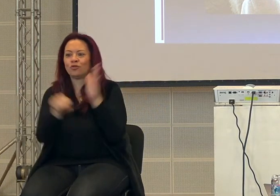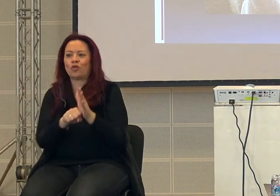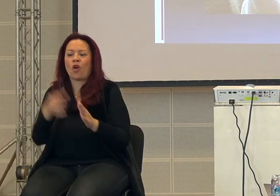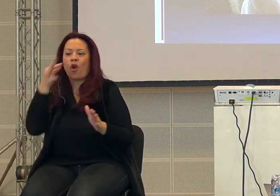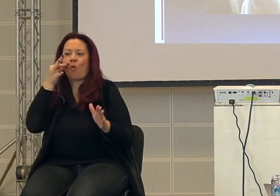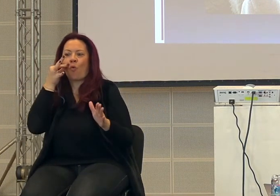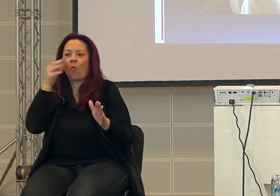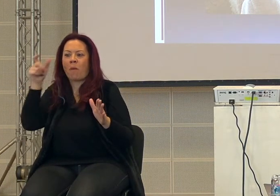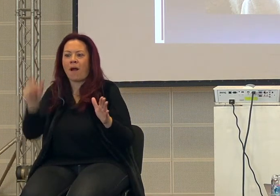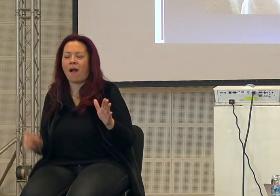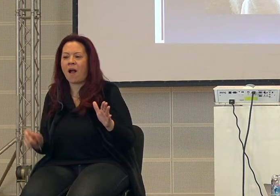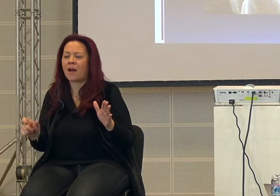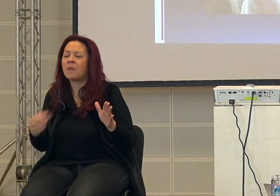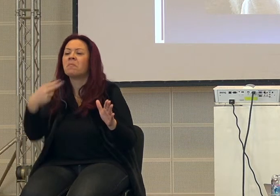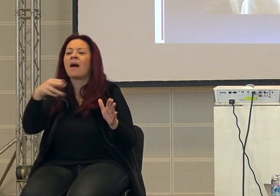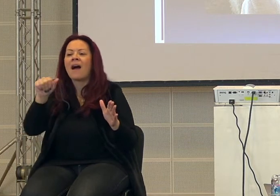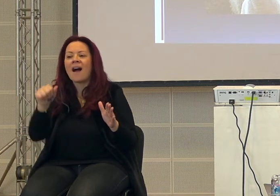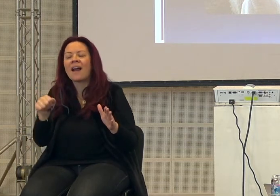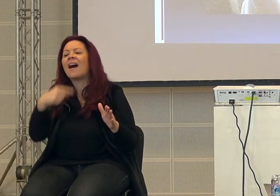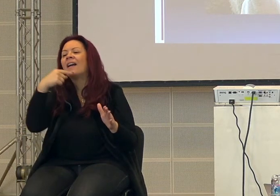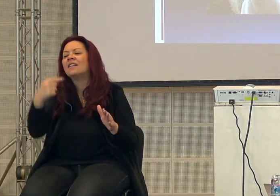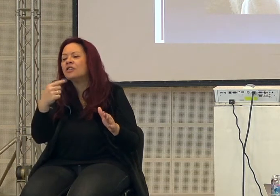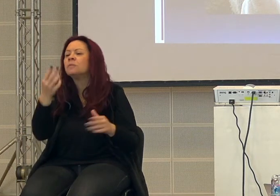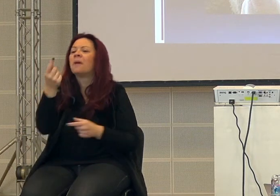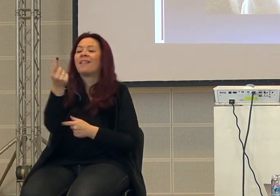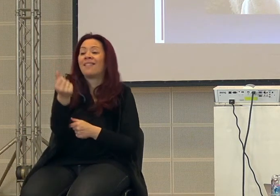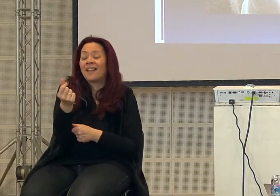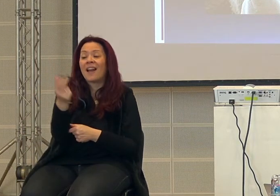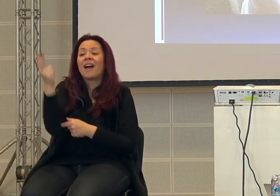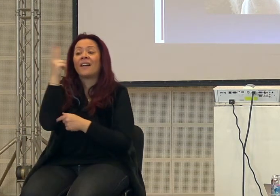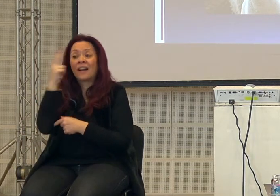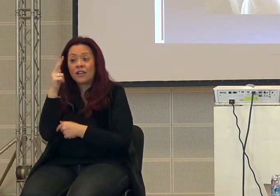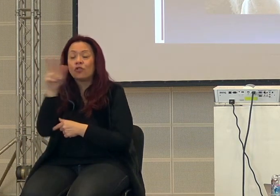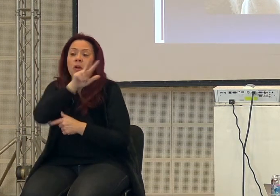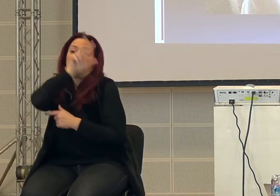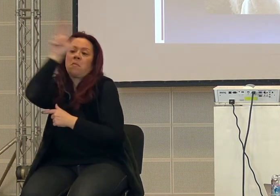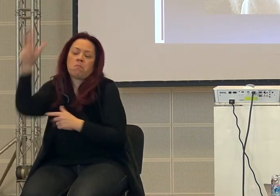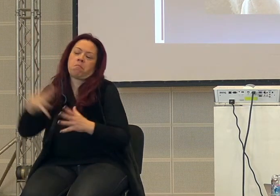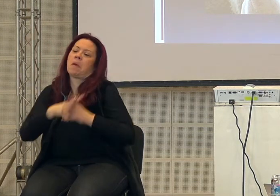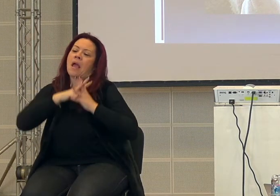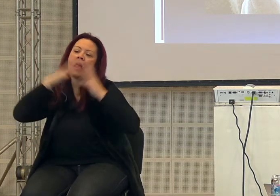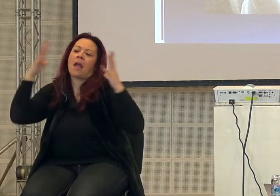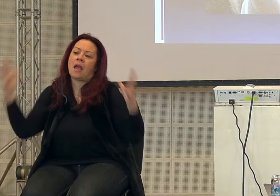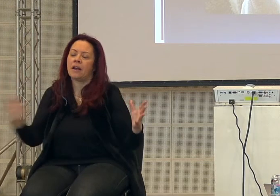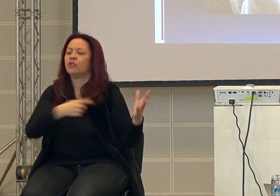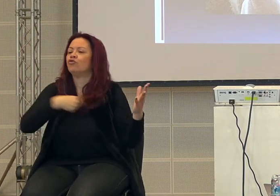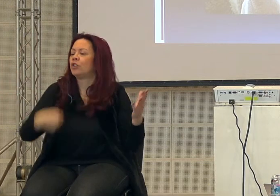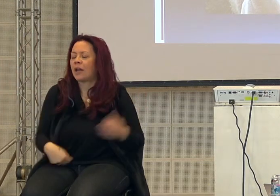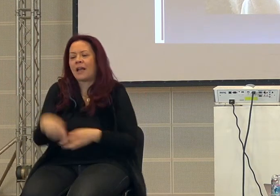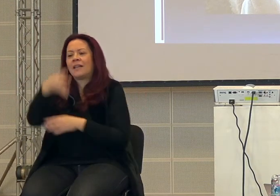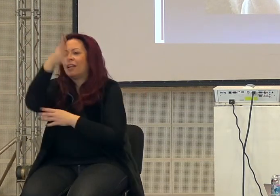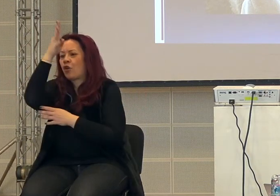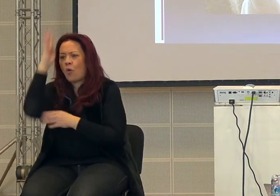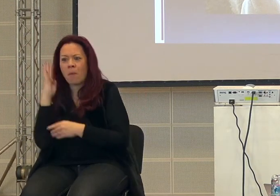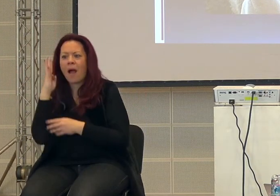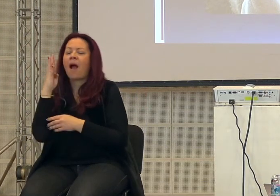continua, secondo Harari, oltre che col denaro e con le religioni, con gli imperi, ci sono i grandi imperi, da quello cinese a quello romano,